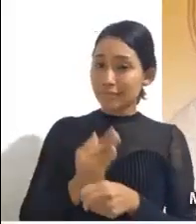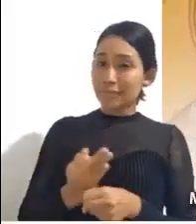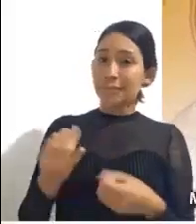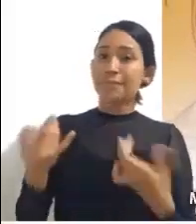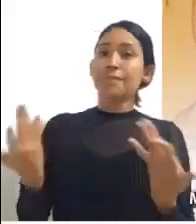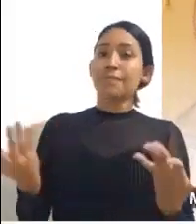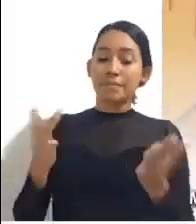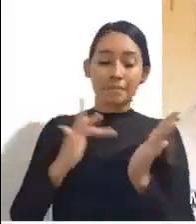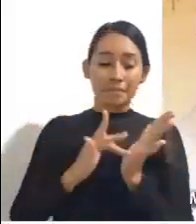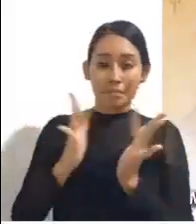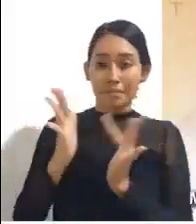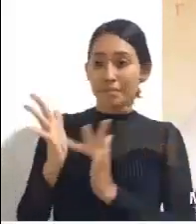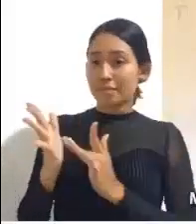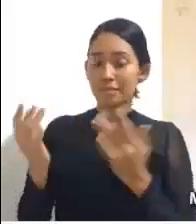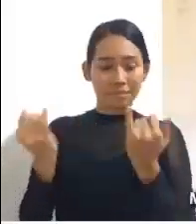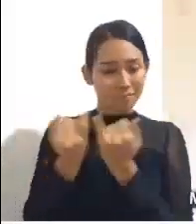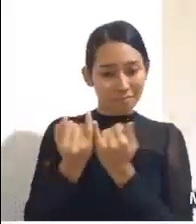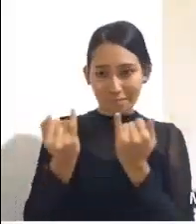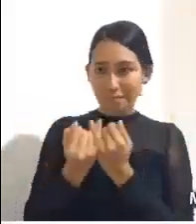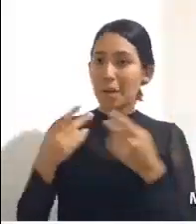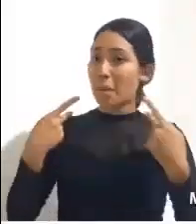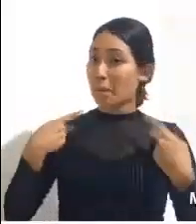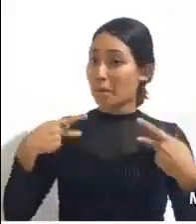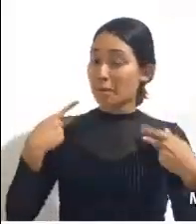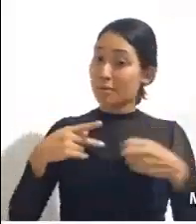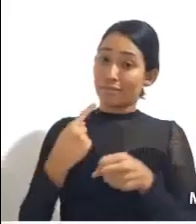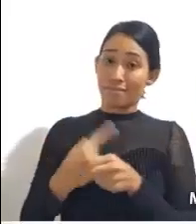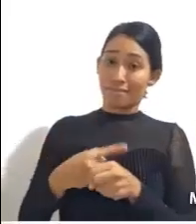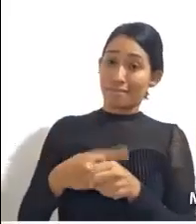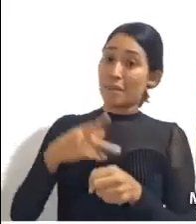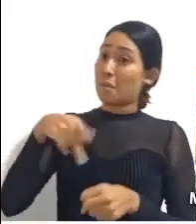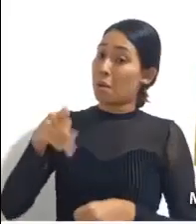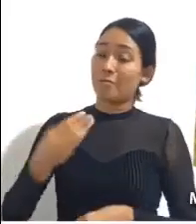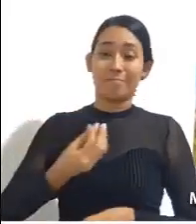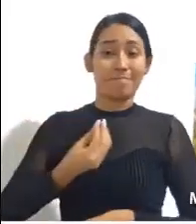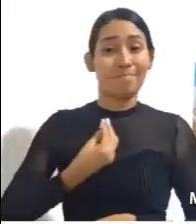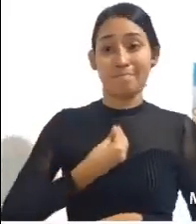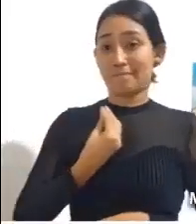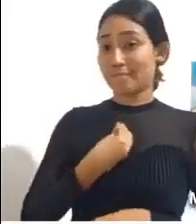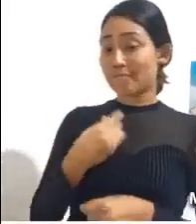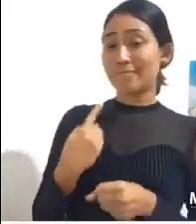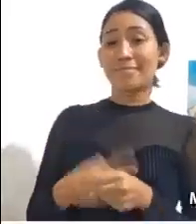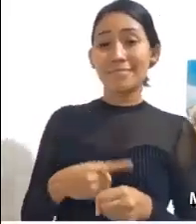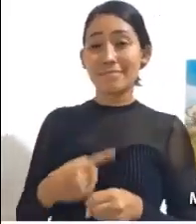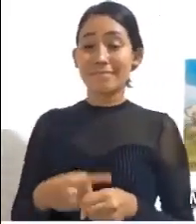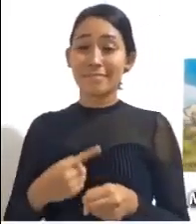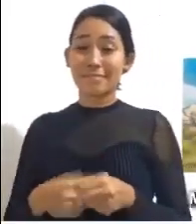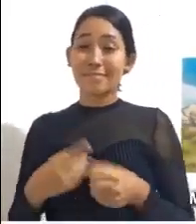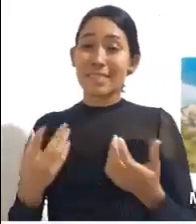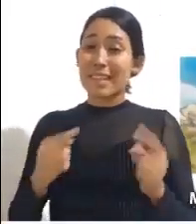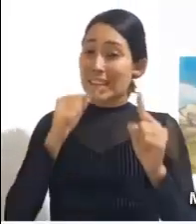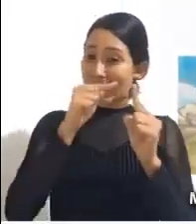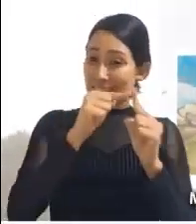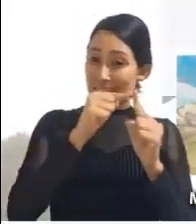entre estos grupos se encontraban los leprosos, que no solamente tenían que soportar su enfermedad, sino que eran